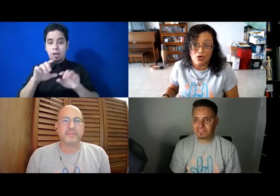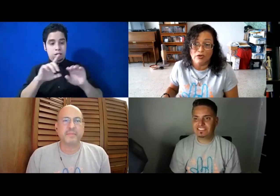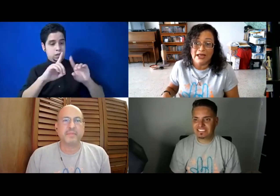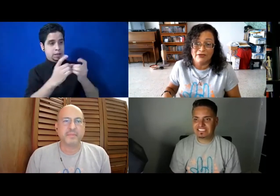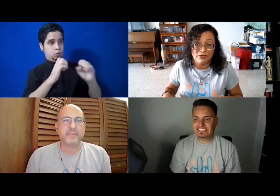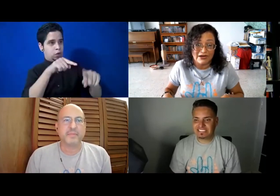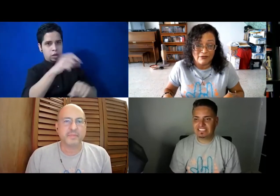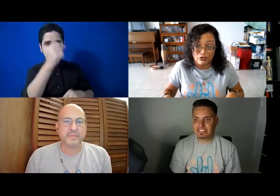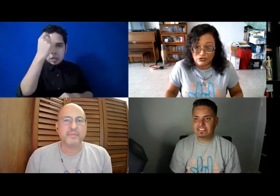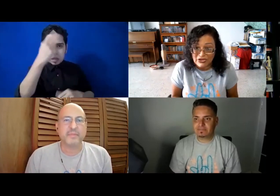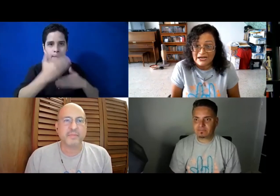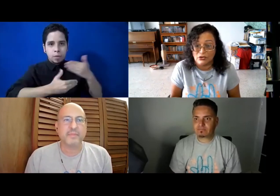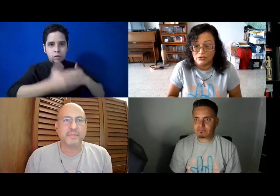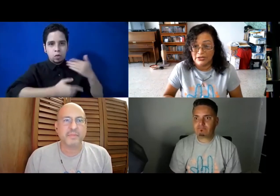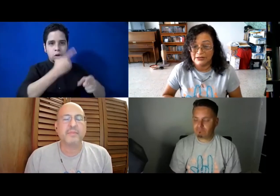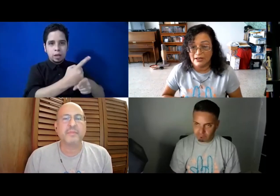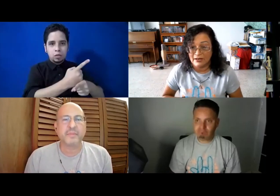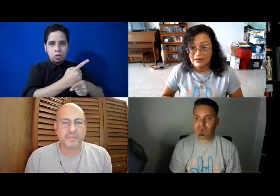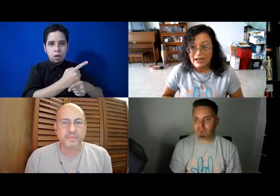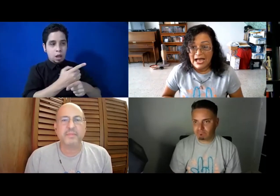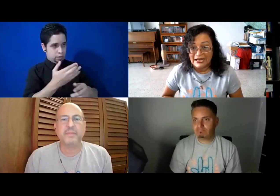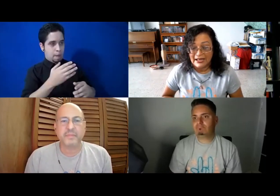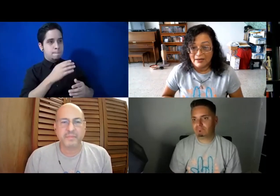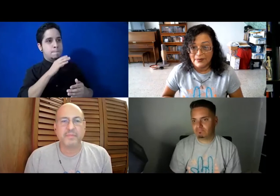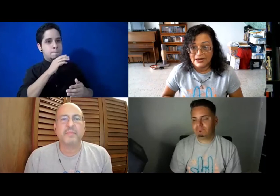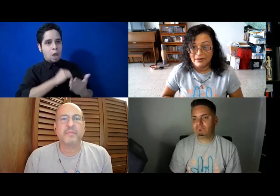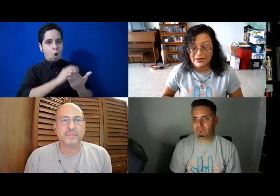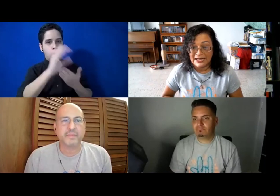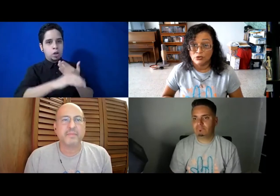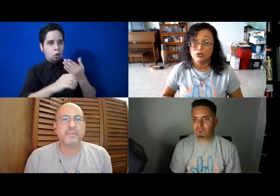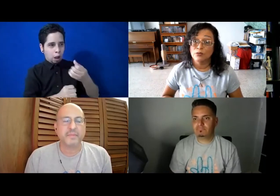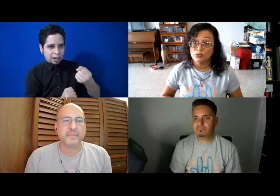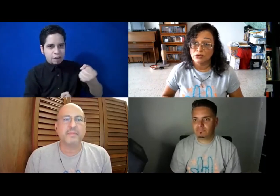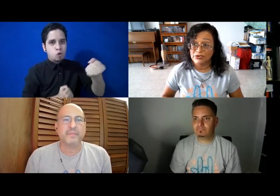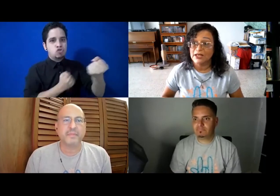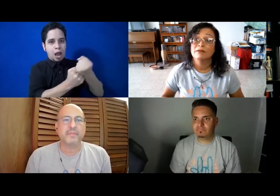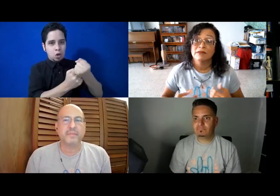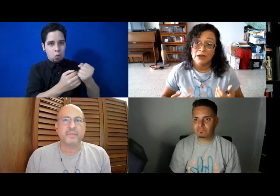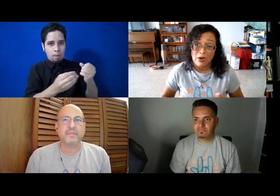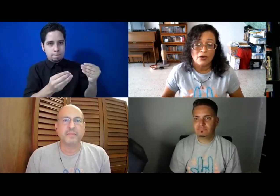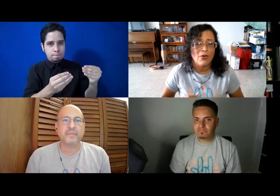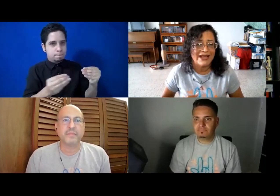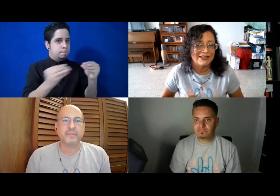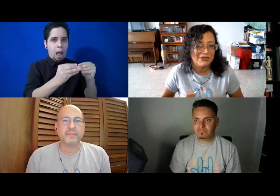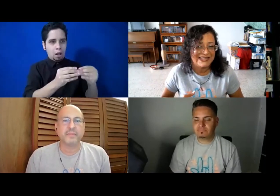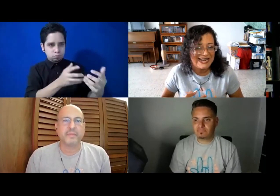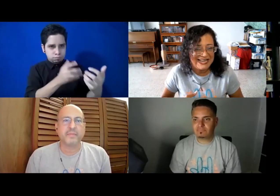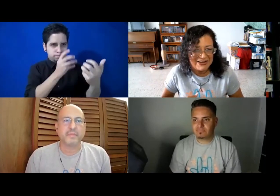es reforzar toda esta área para que todo el mundo esté igual. ¿Cómo es que tú dices la línea,